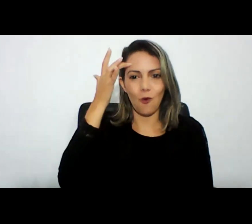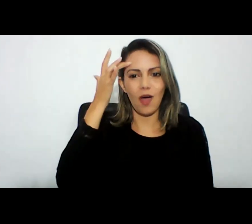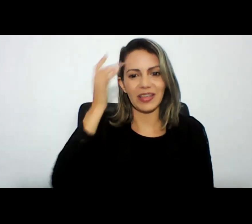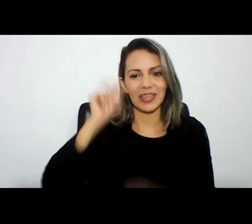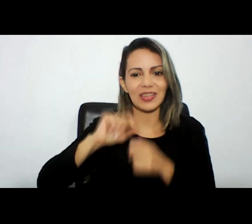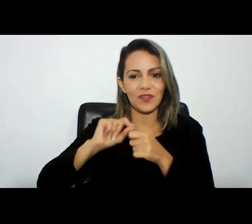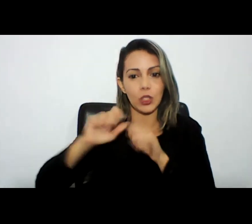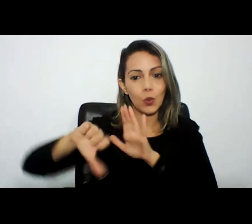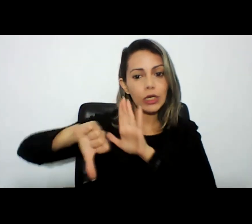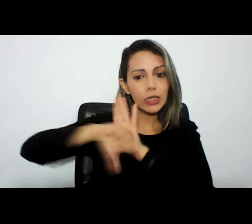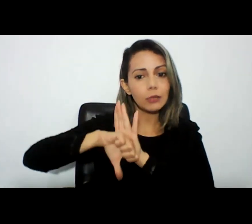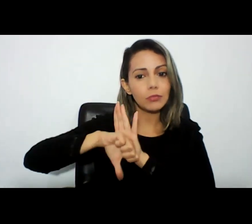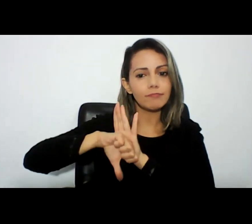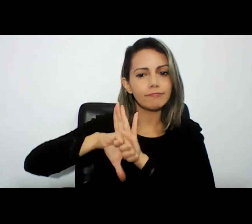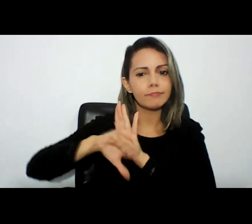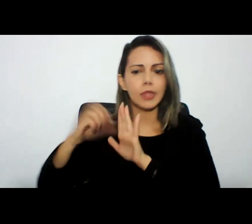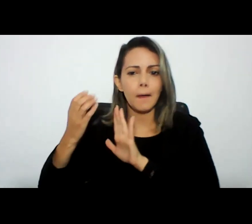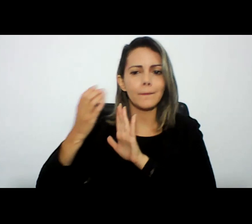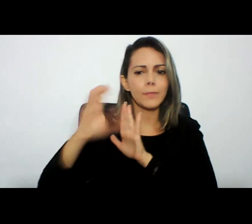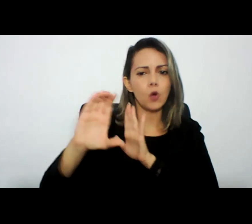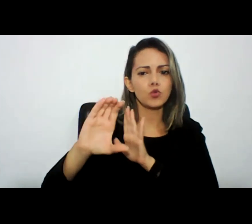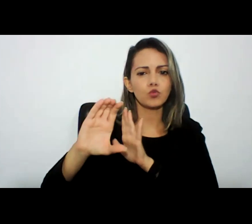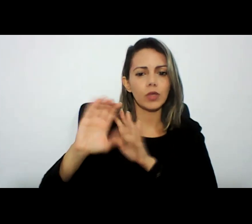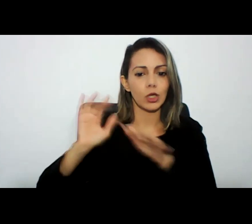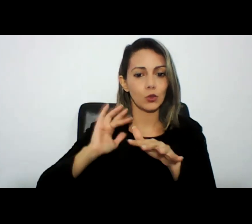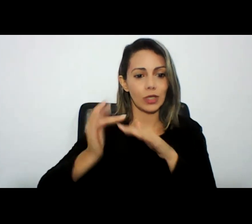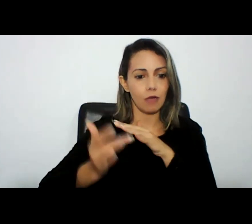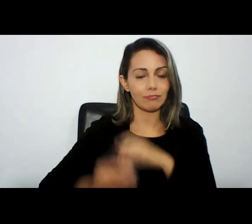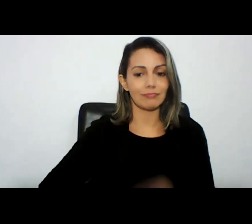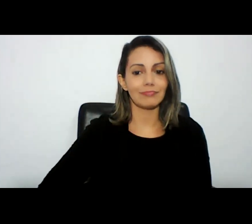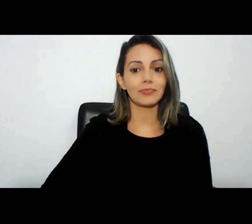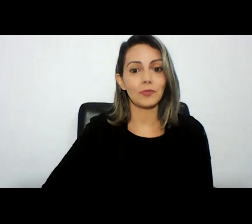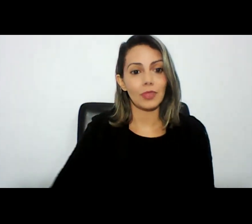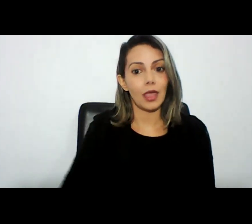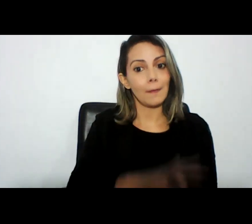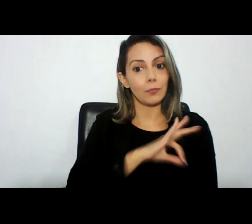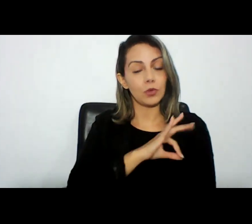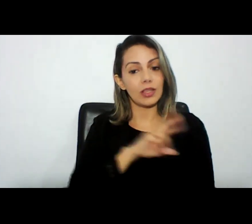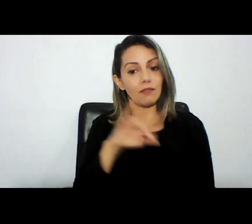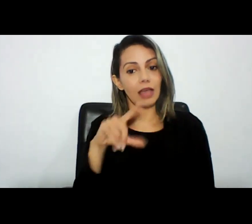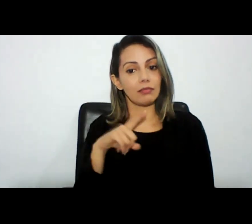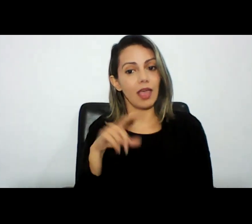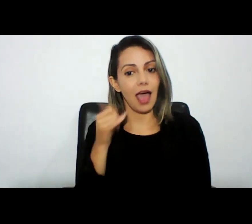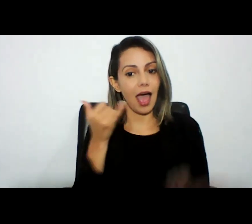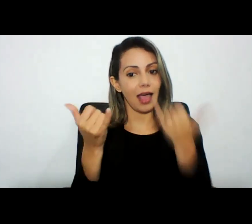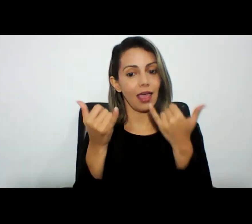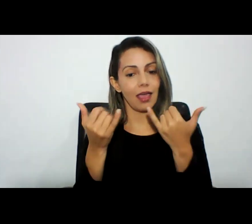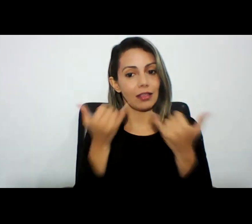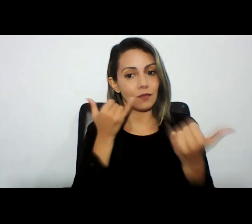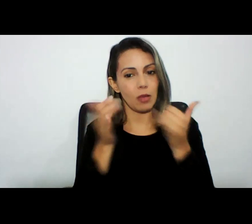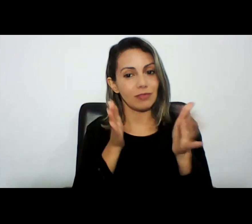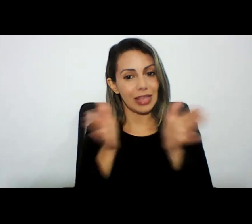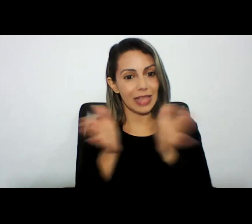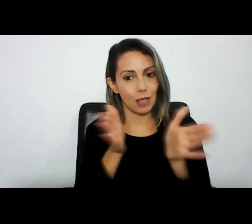está colocando para a sociedade que a polícia vai se abeberar. Claro, se existe a conduta criminosa